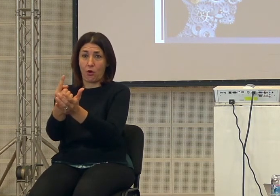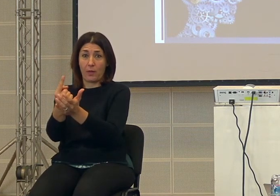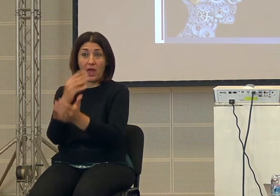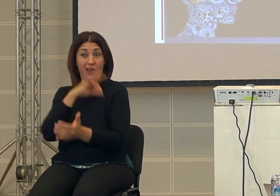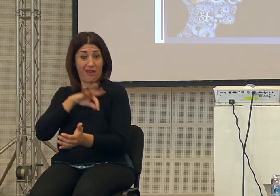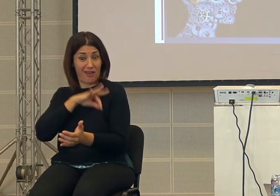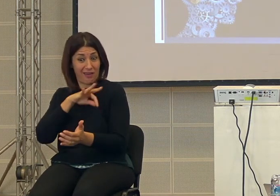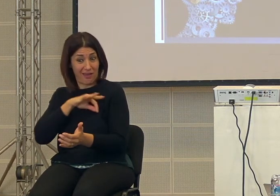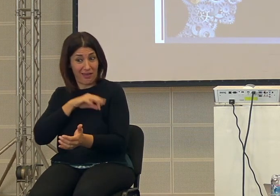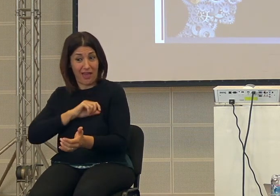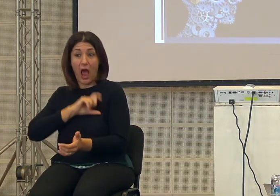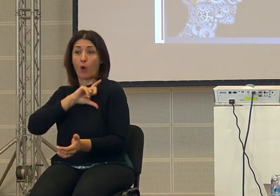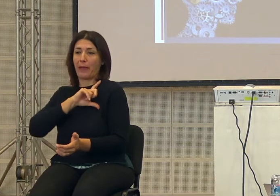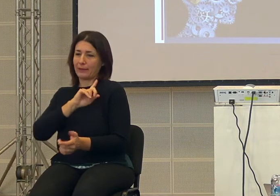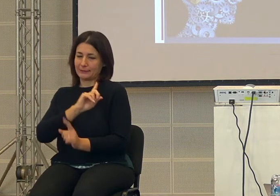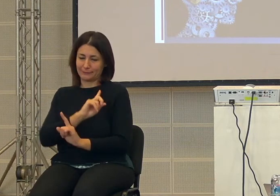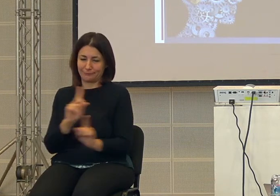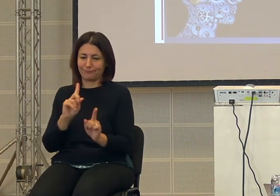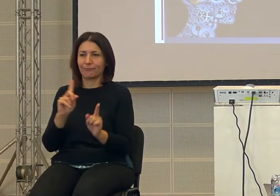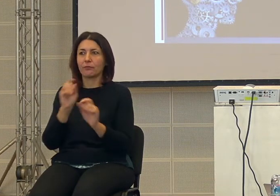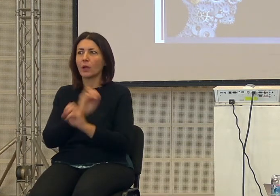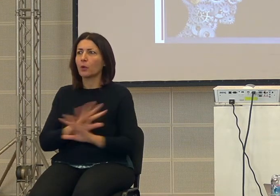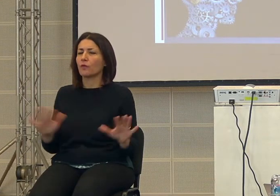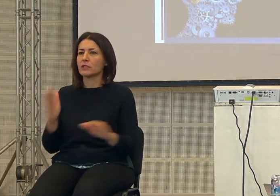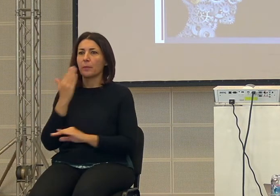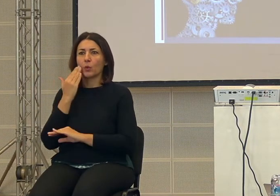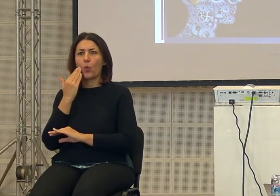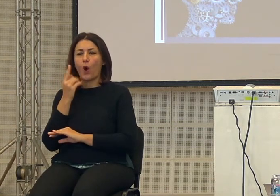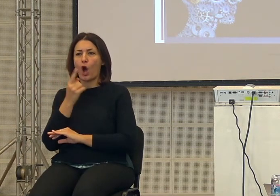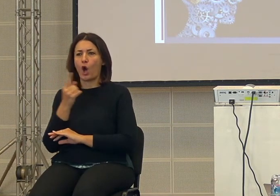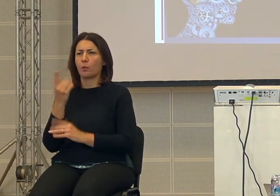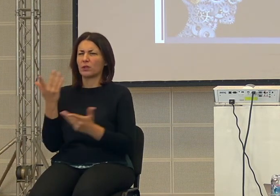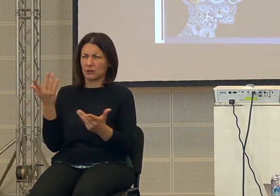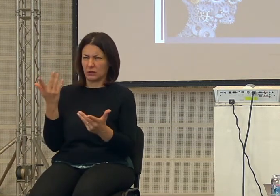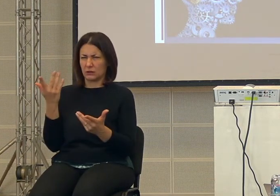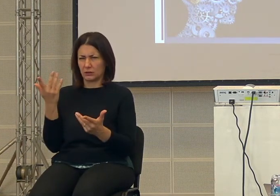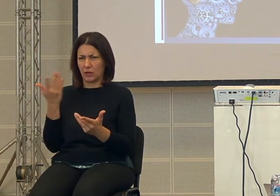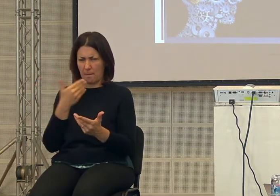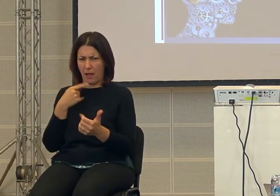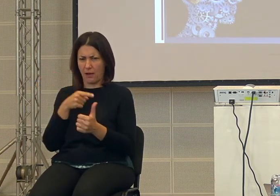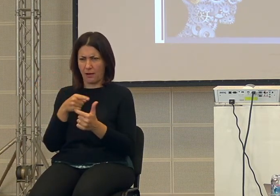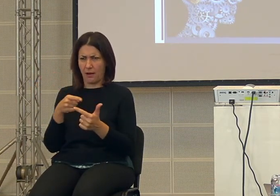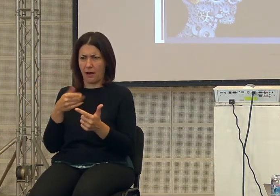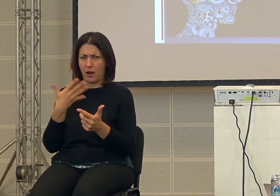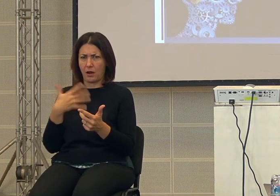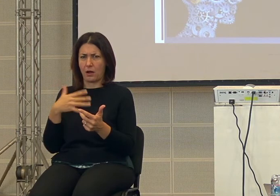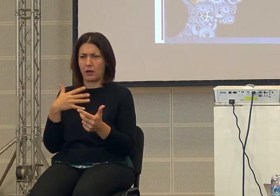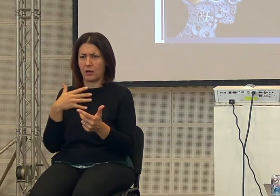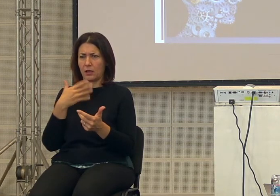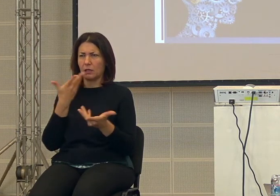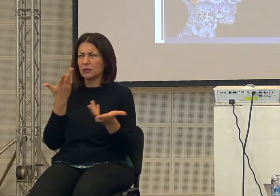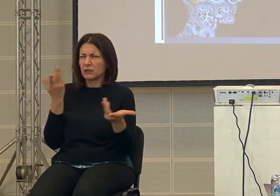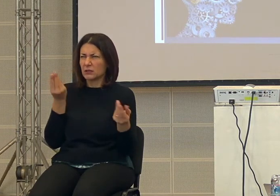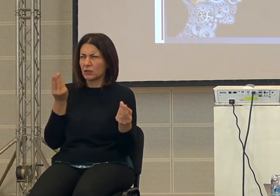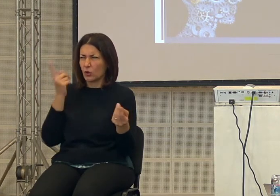poi improvvisamente l'uomo si rende conto che non conosce tutto che deve che ci sono tante